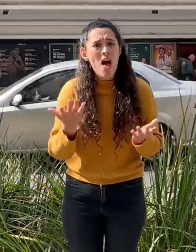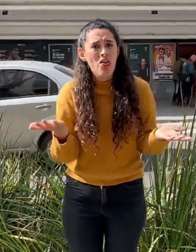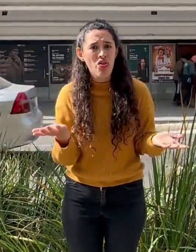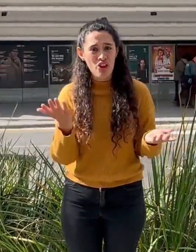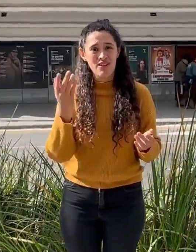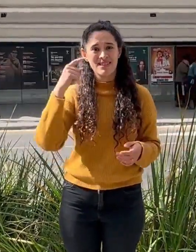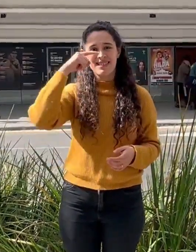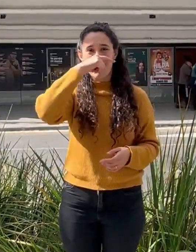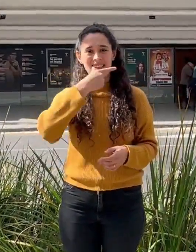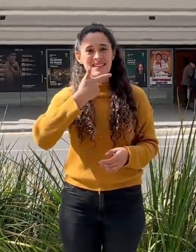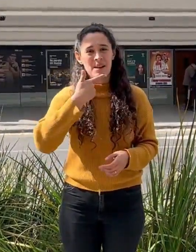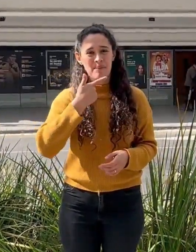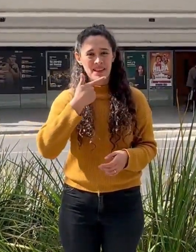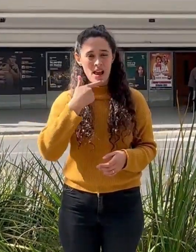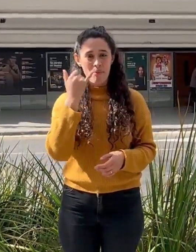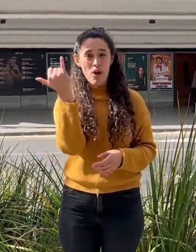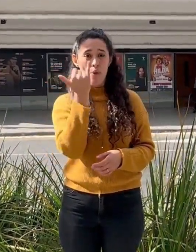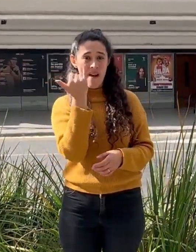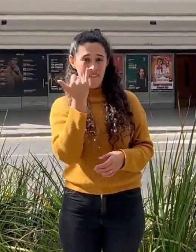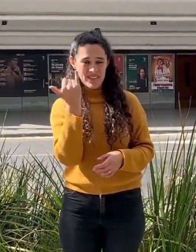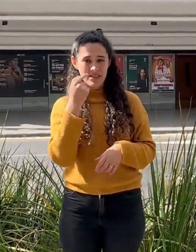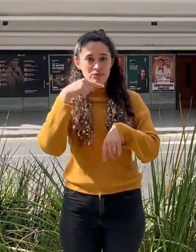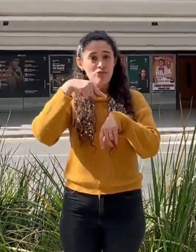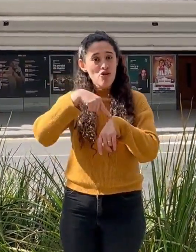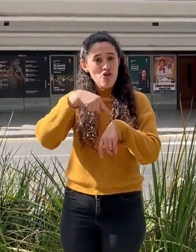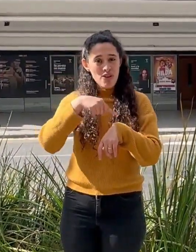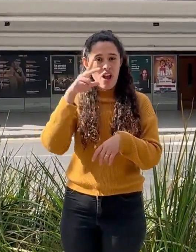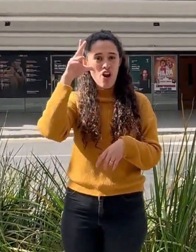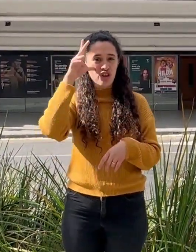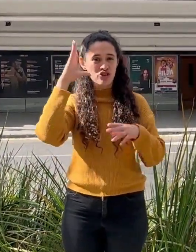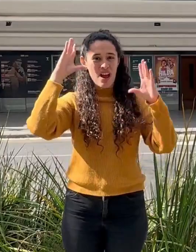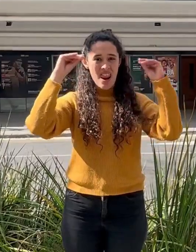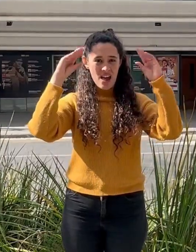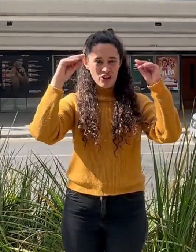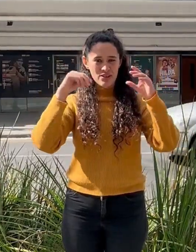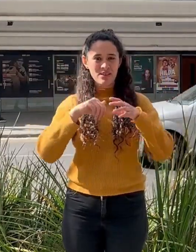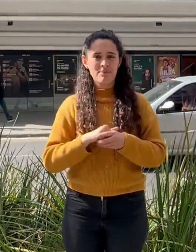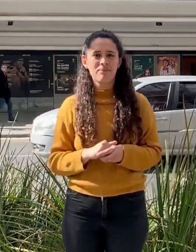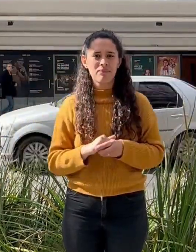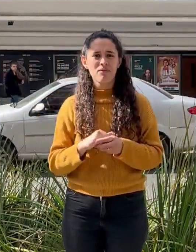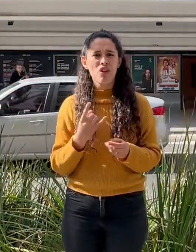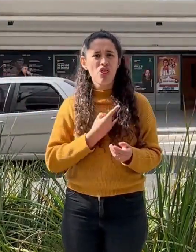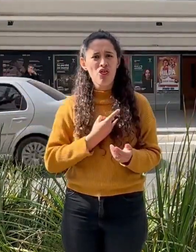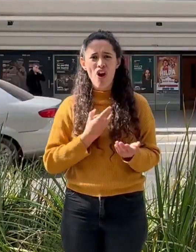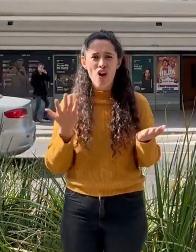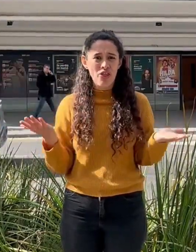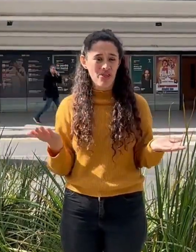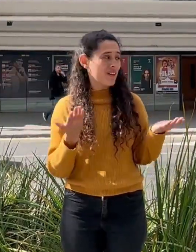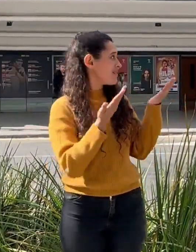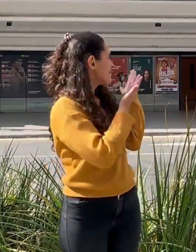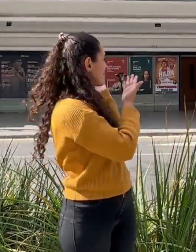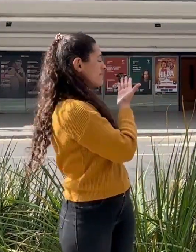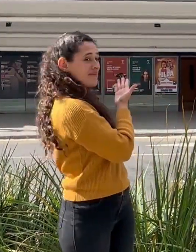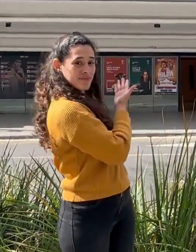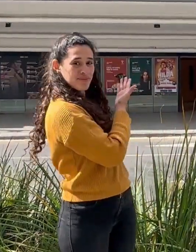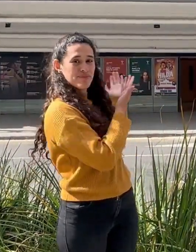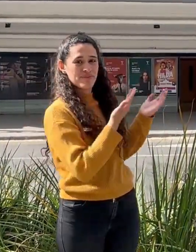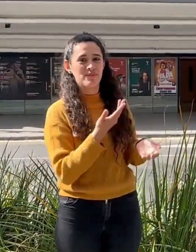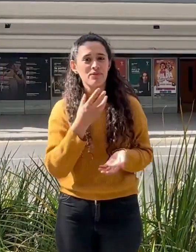Se llevará a cabo el jueves 7 de septiembre a las 20 horas en el Complejo Cultural